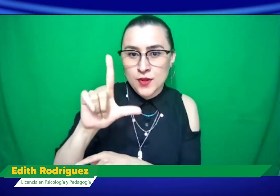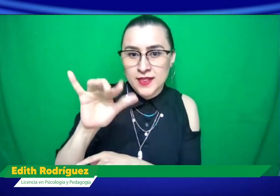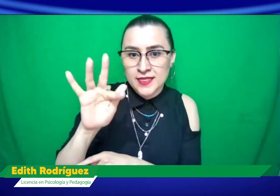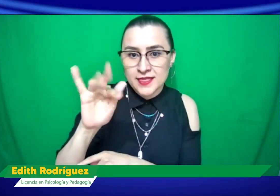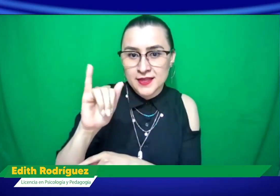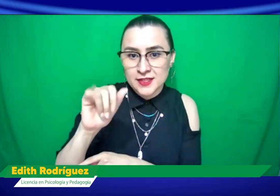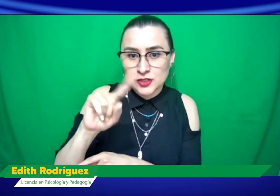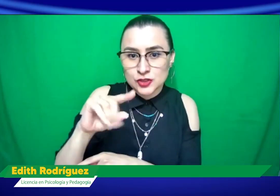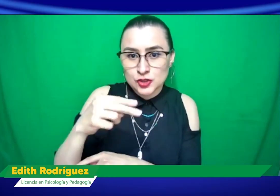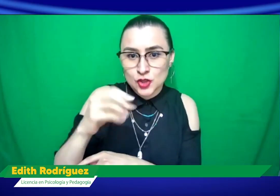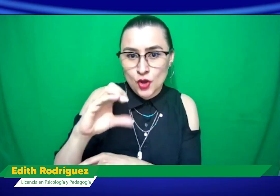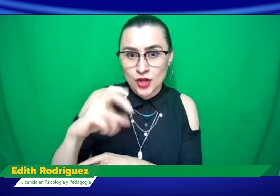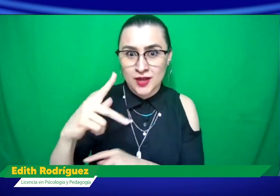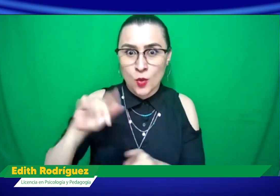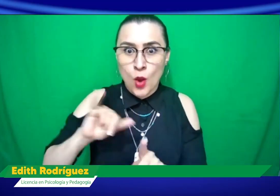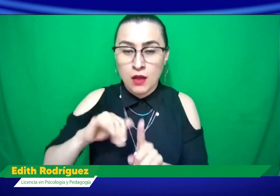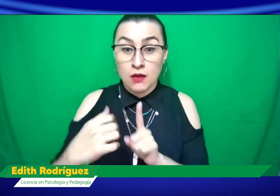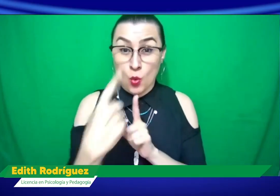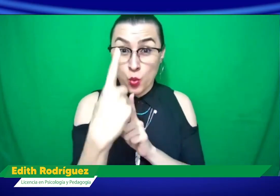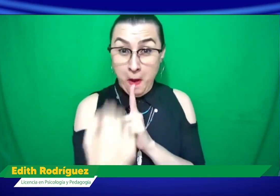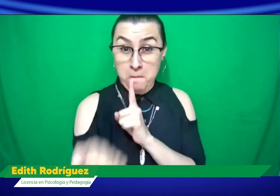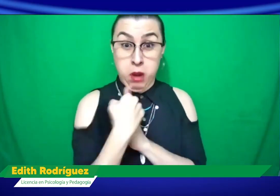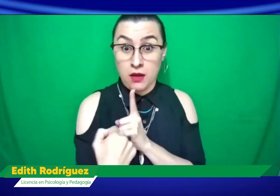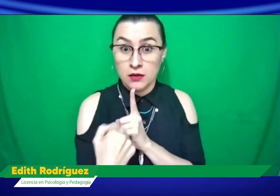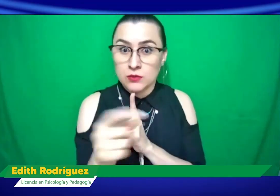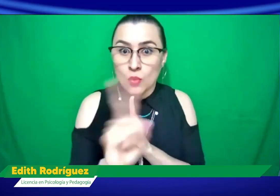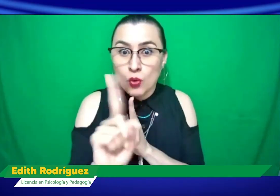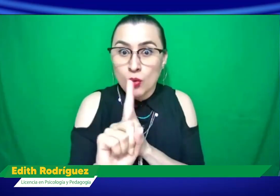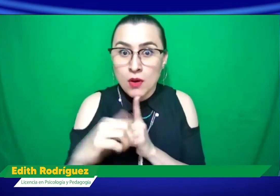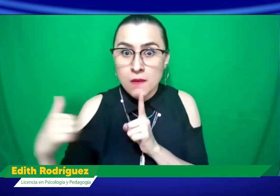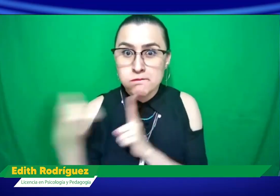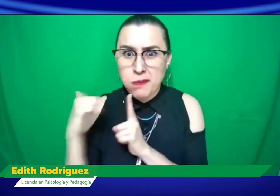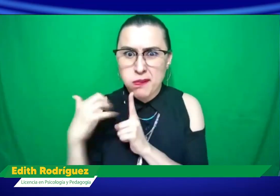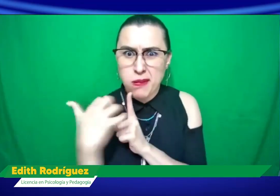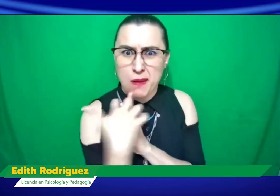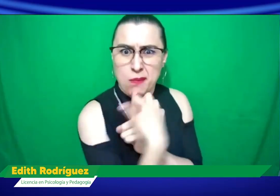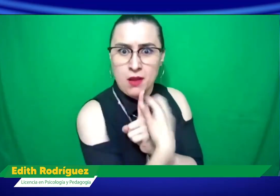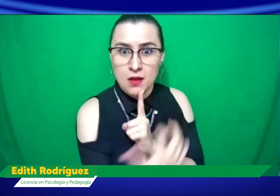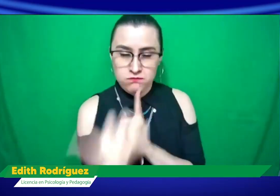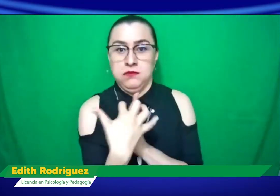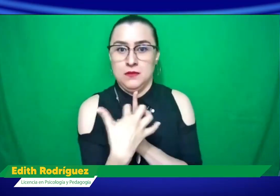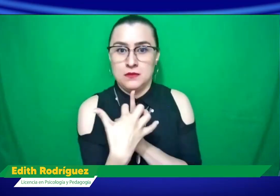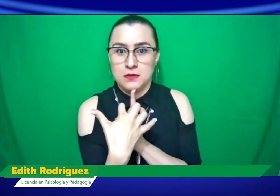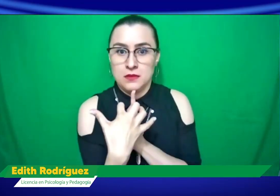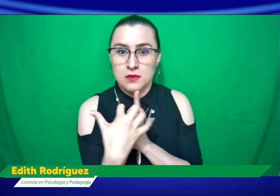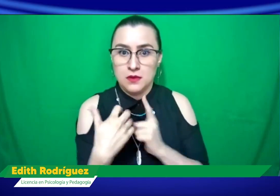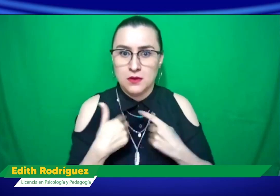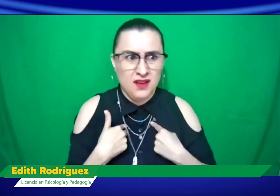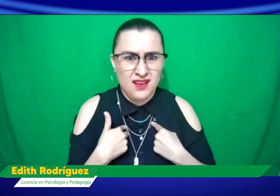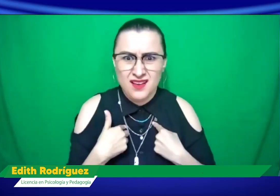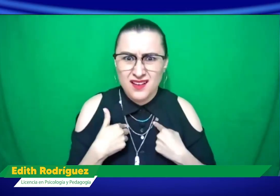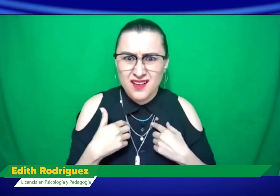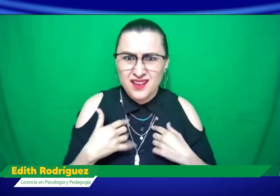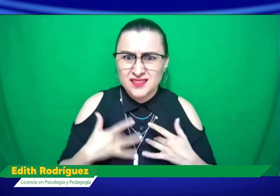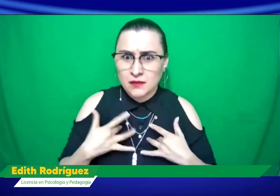Esto se llama multichoc. Entonces, no es solamente el choque de una de las situaciones, sino es un multichoc de